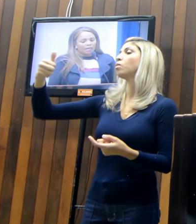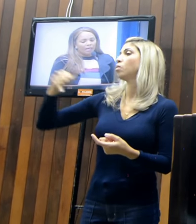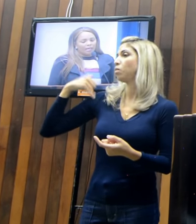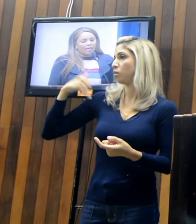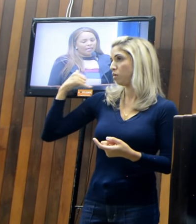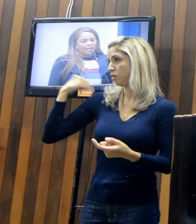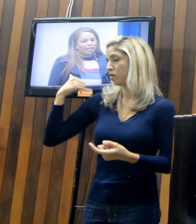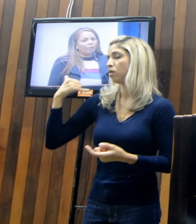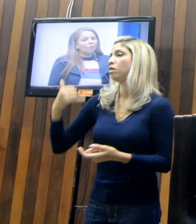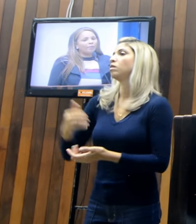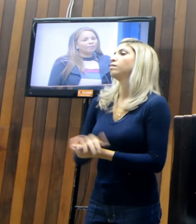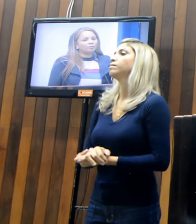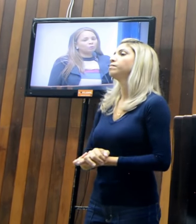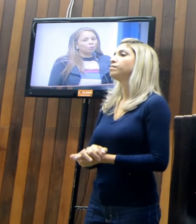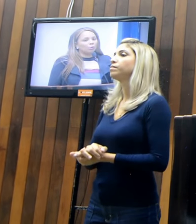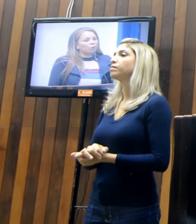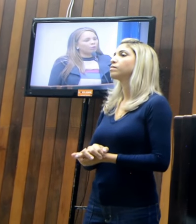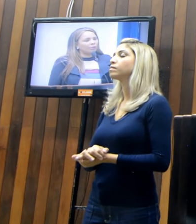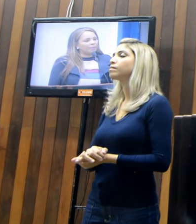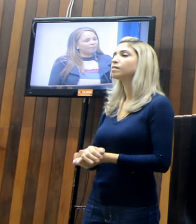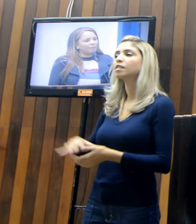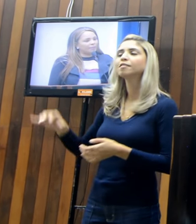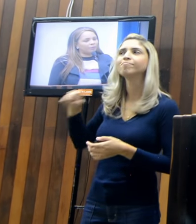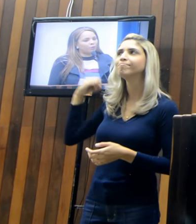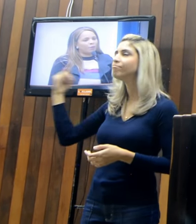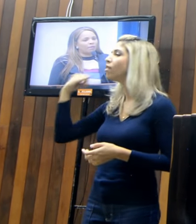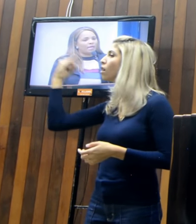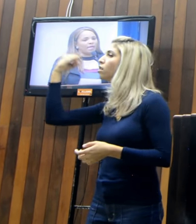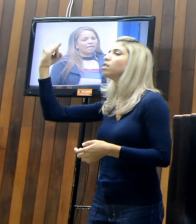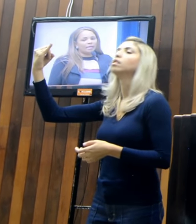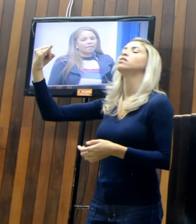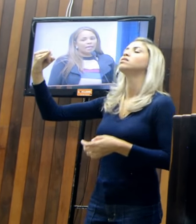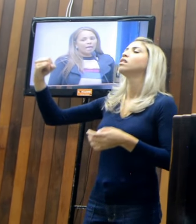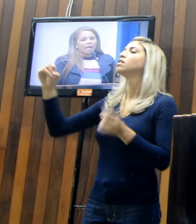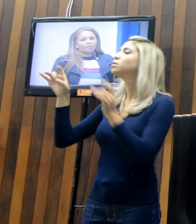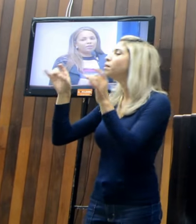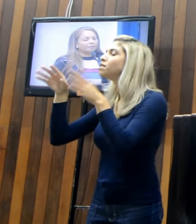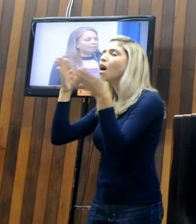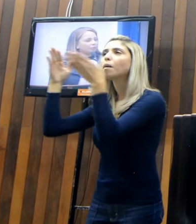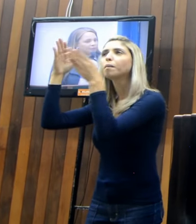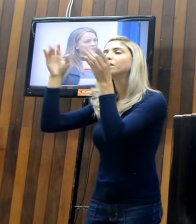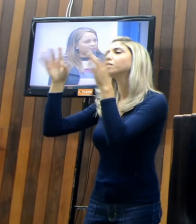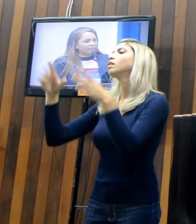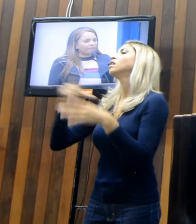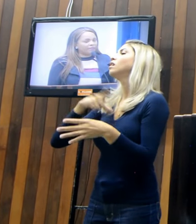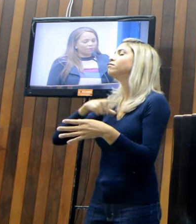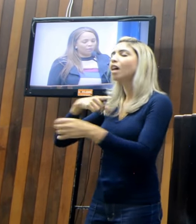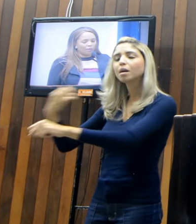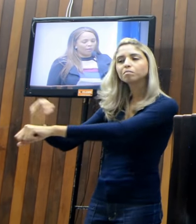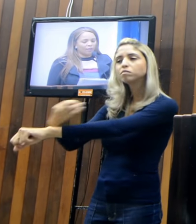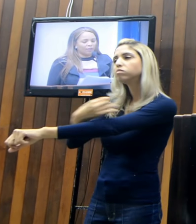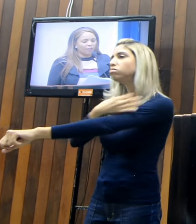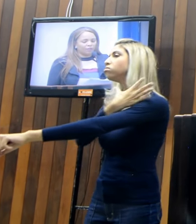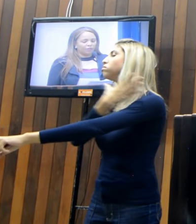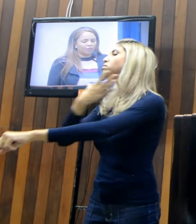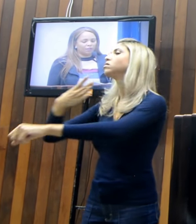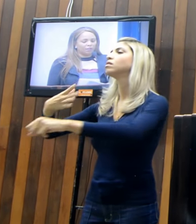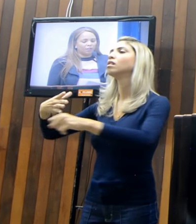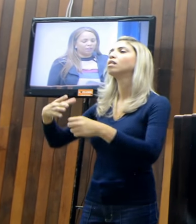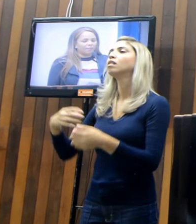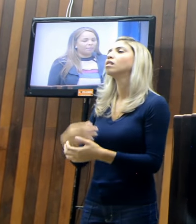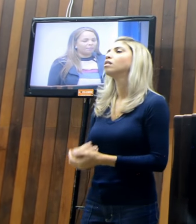é, é um momento único, limpa na vida de uma mulher, a gente fica muito sensível, a gente